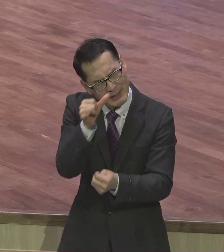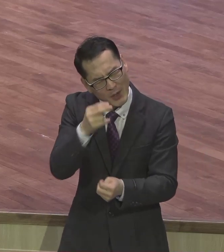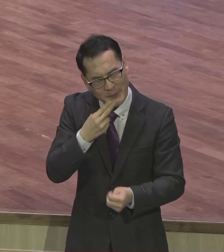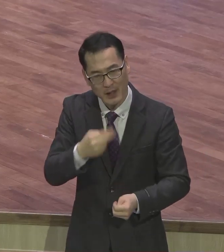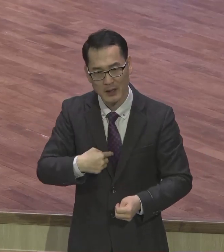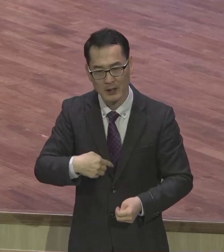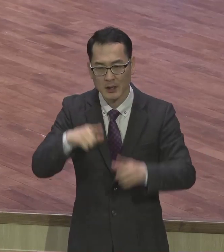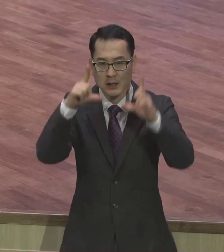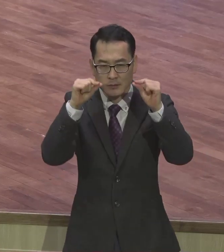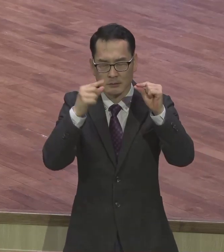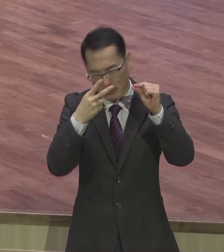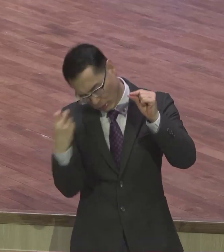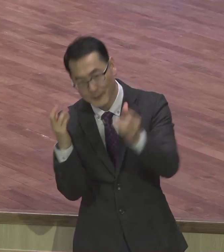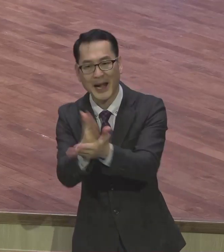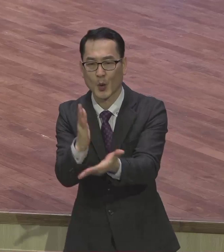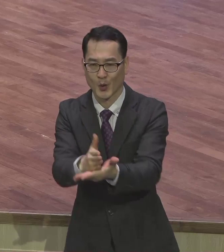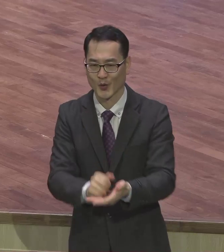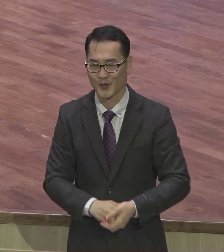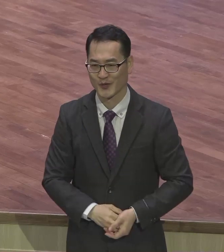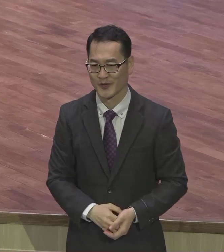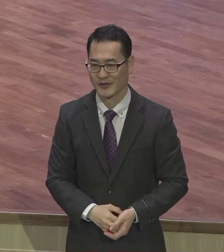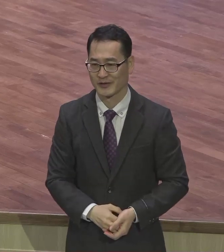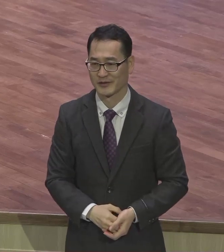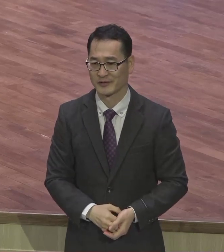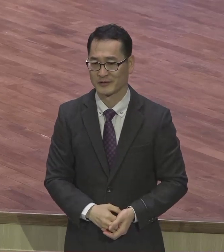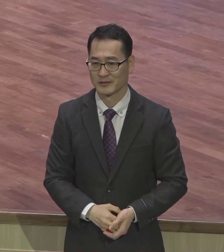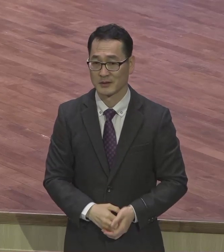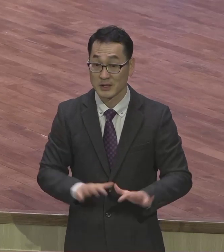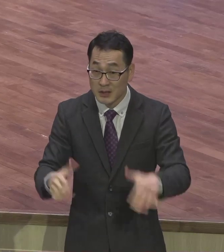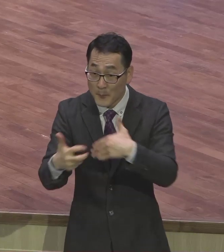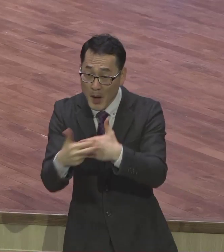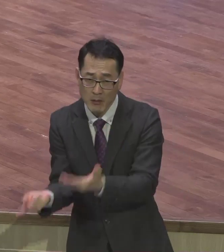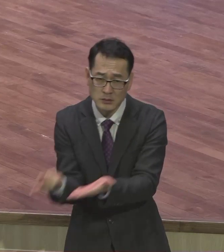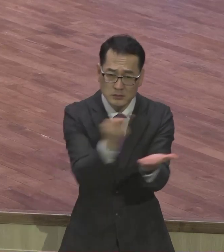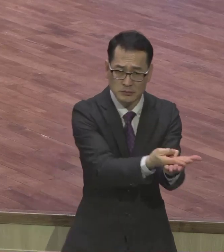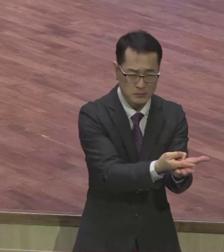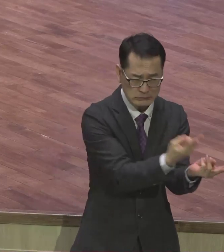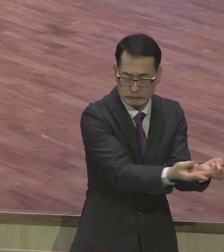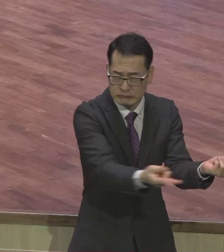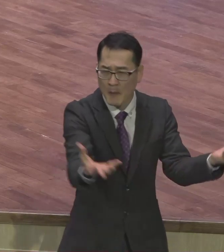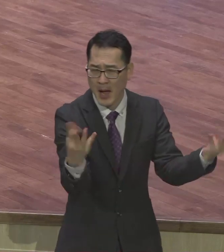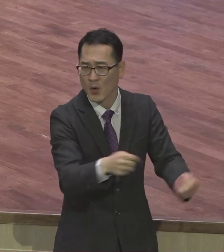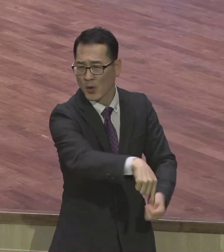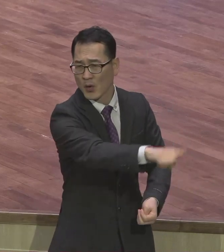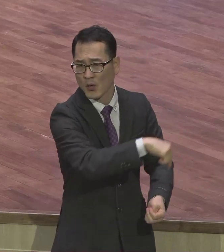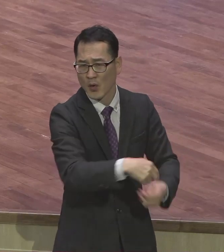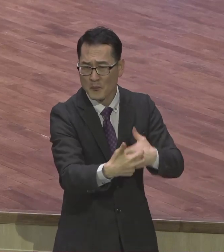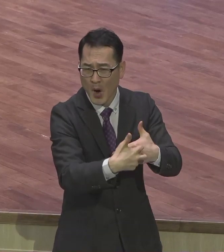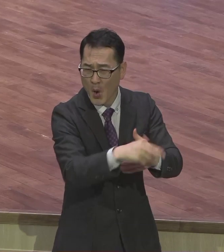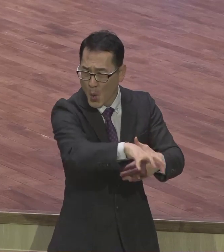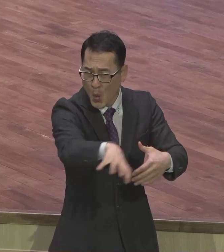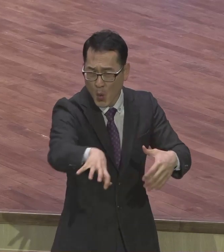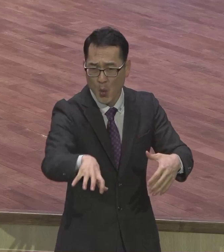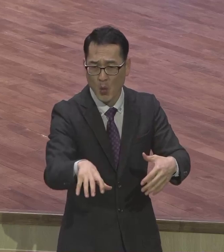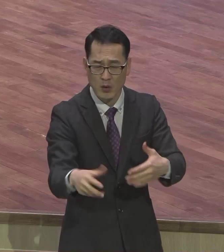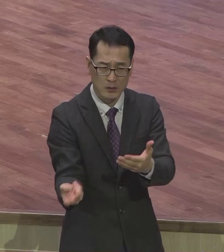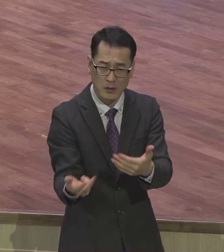병원에 지금 보세요. 응급실에 사경을 해먹고 있습니다. 여러분 지금요 이 병원마다 꽉꽉 환자들 차 있고요.